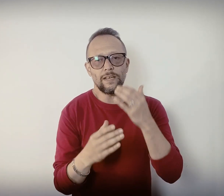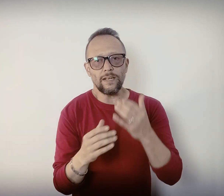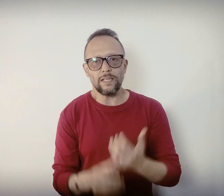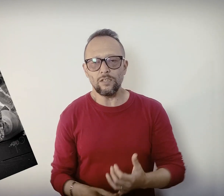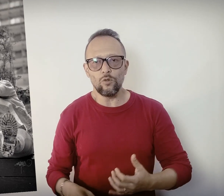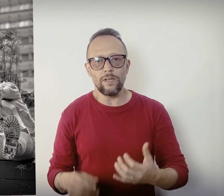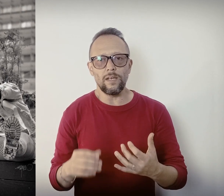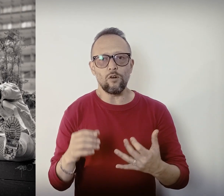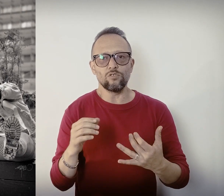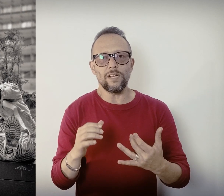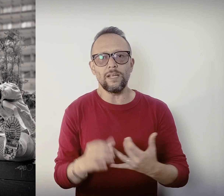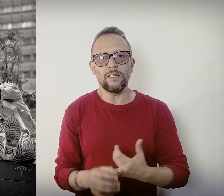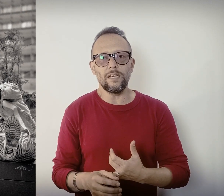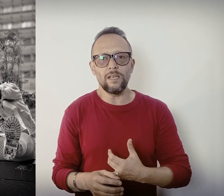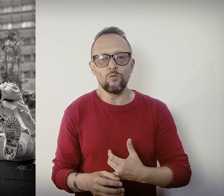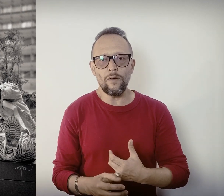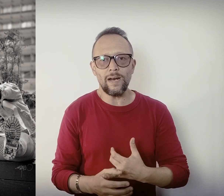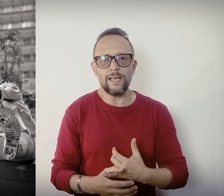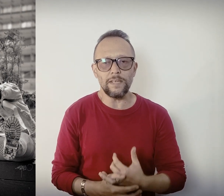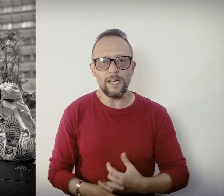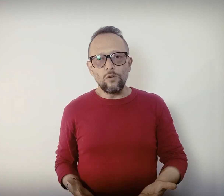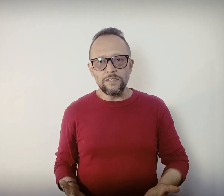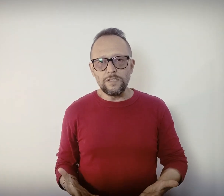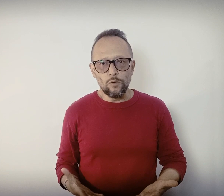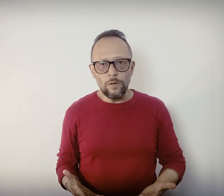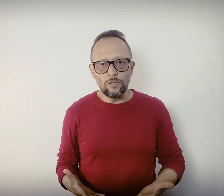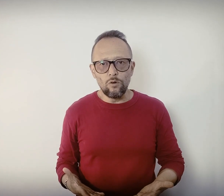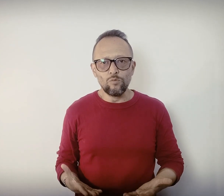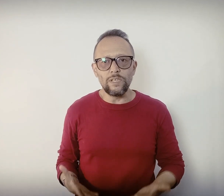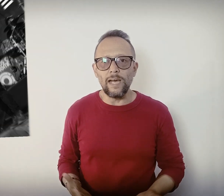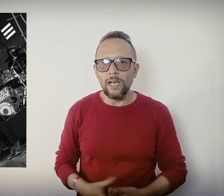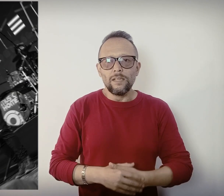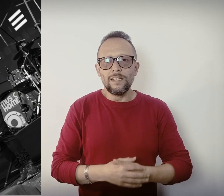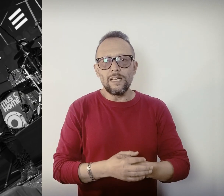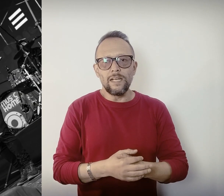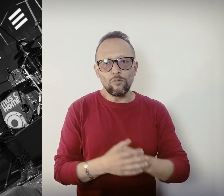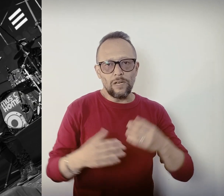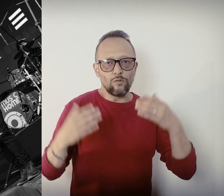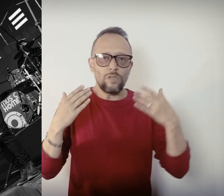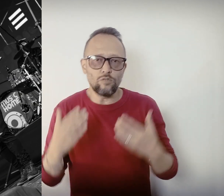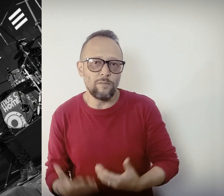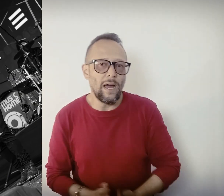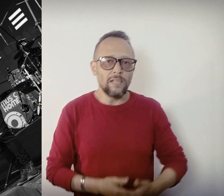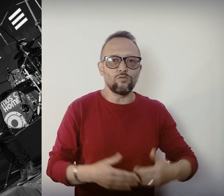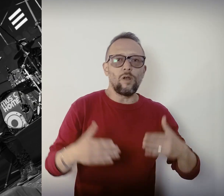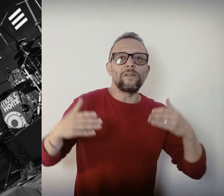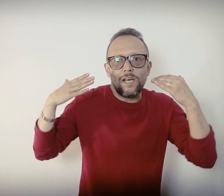retrato de conocer gente nueva cada día, asistir a un evento musical, salir a tomarle fotos a los animales o solamente a los